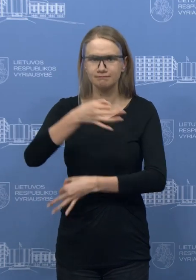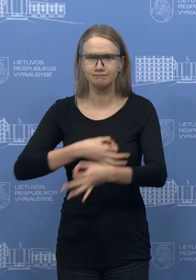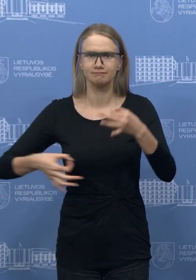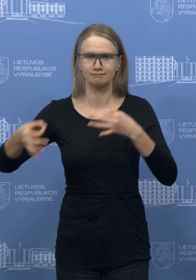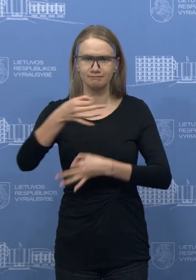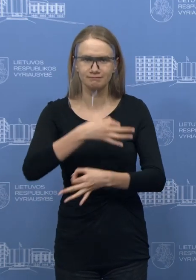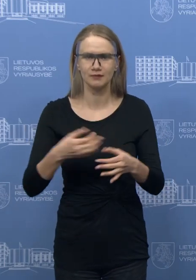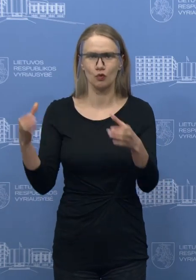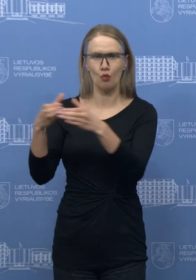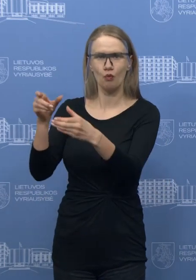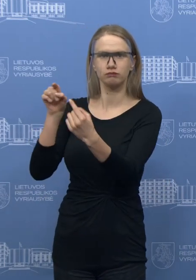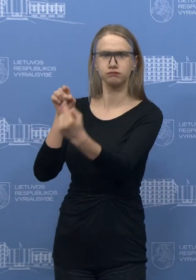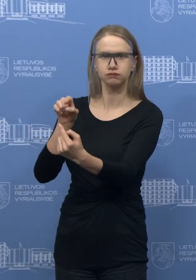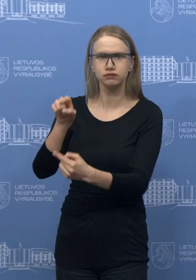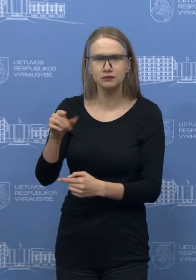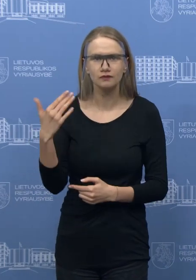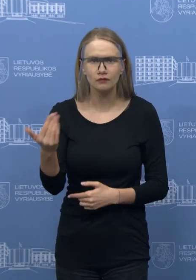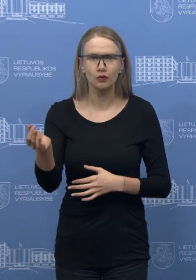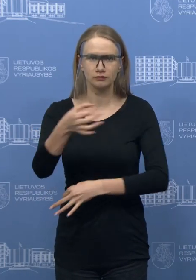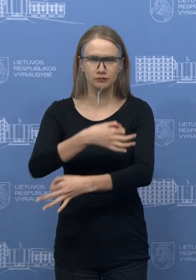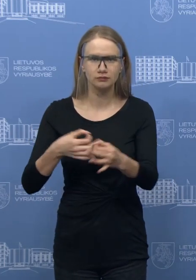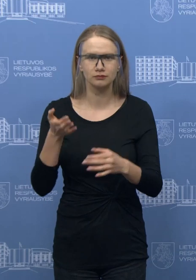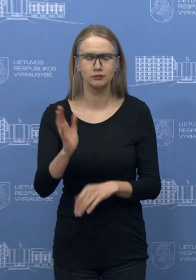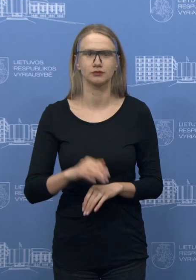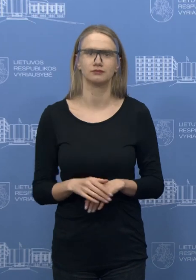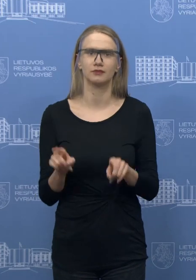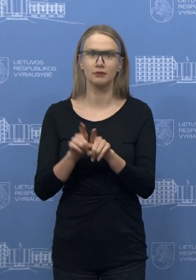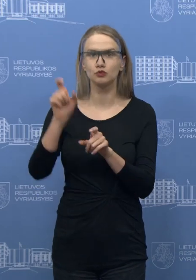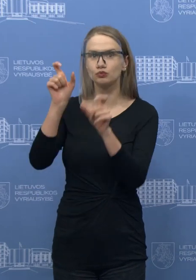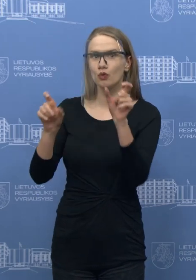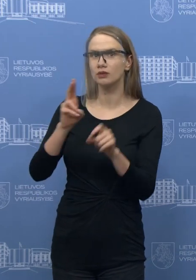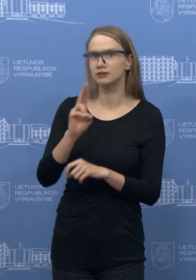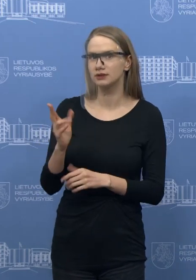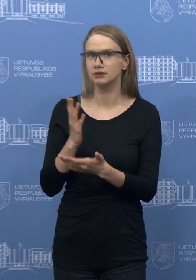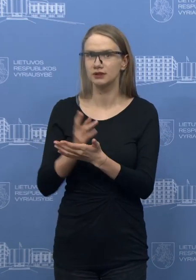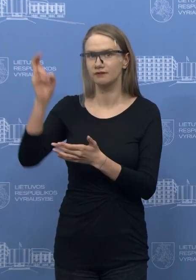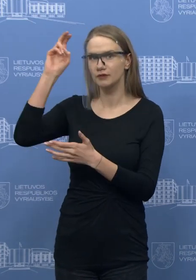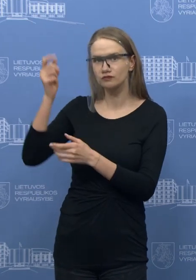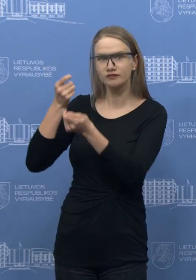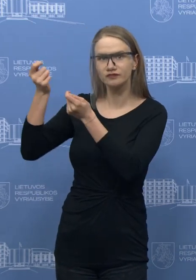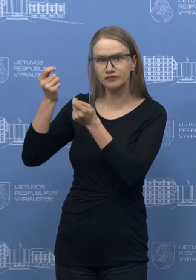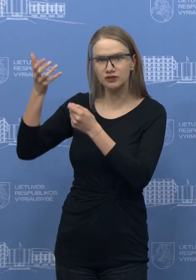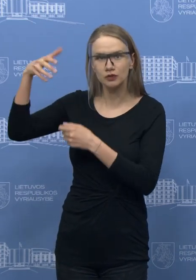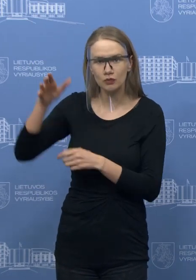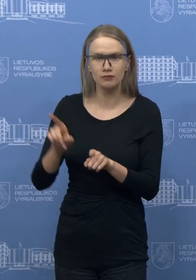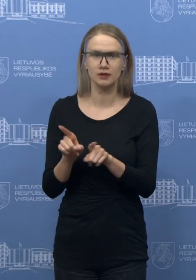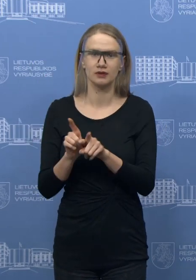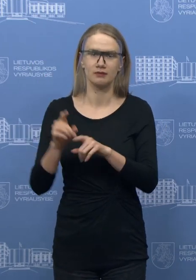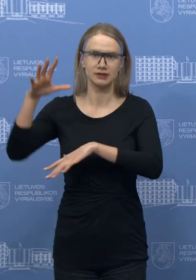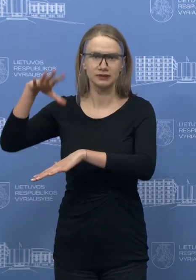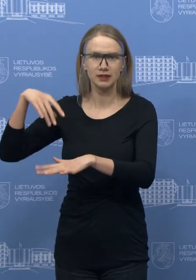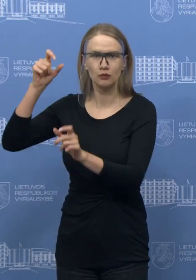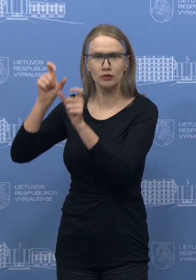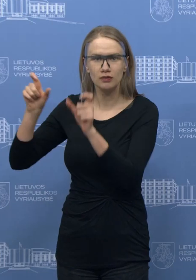opozicijos atstovais, tiek ir su kelias žmonėms, kurie yra ir valdančiojo daugumą, nors valdantį daugumą tikrai yra sutilgta.